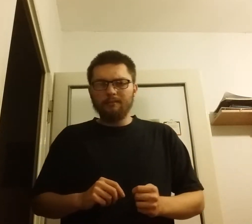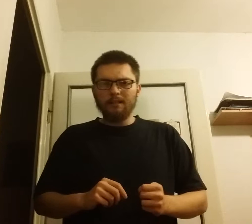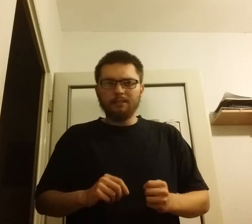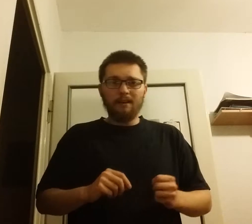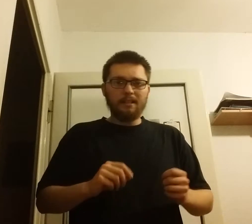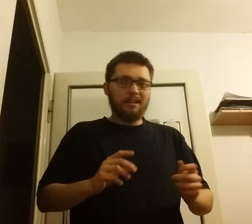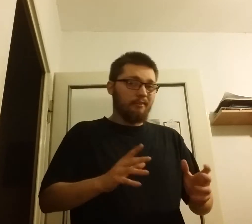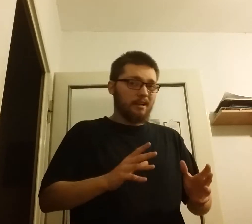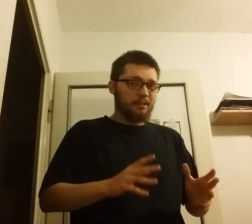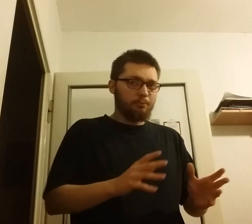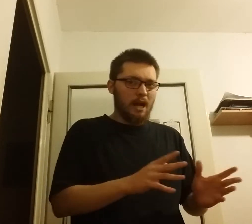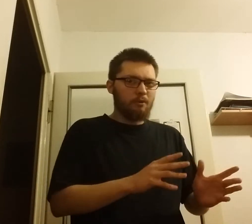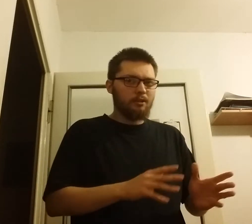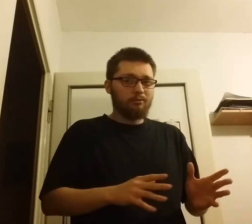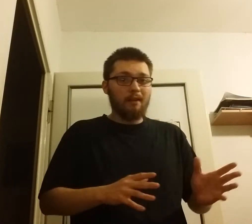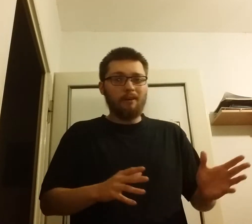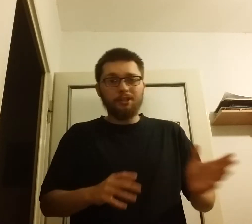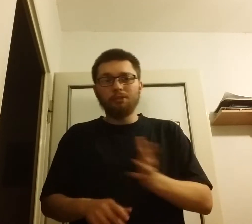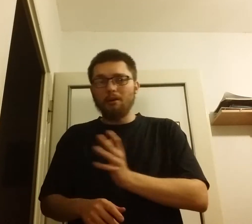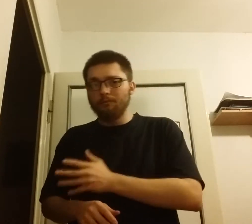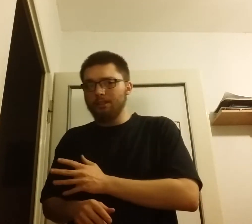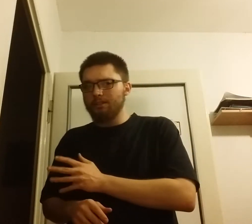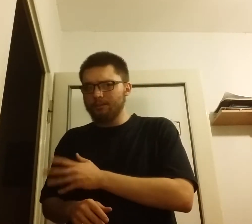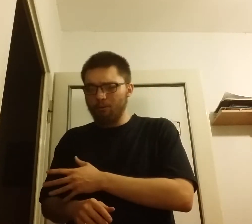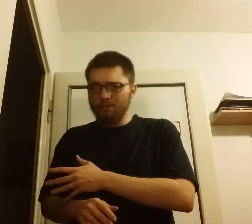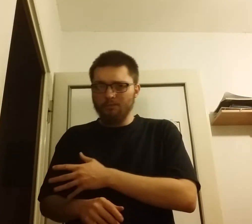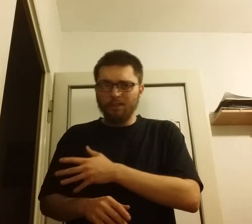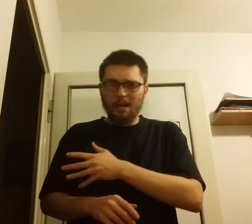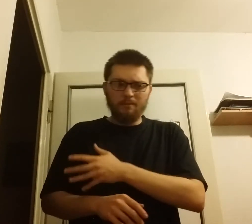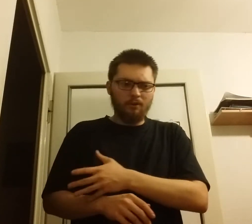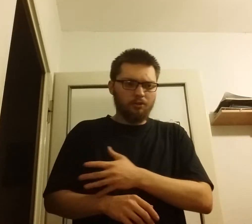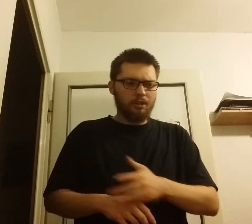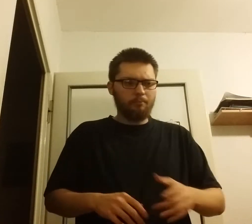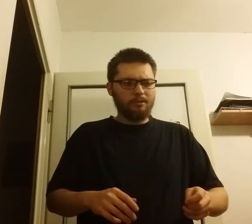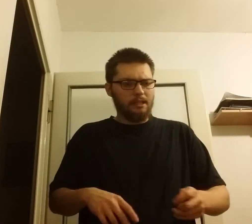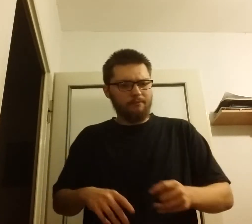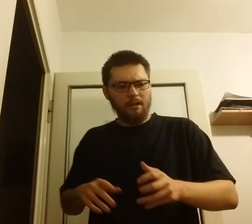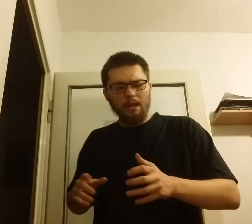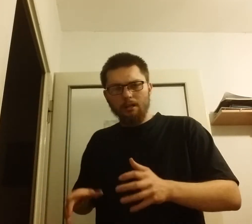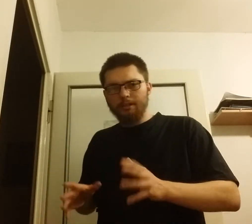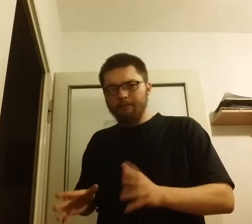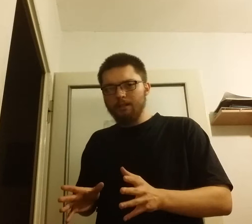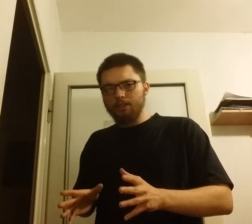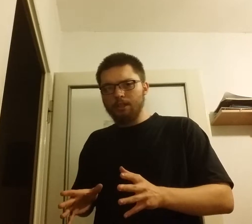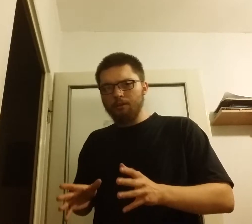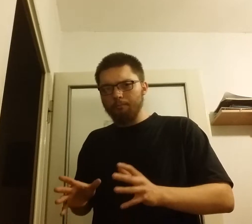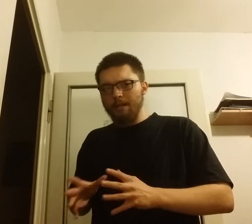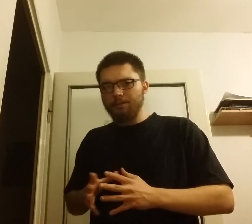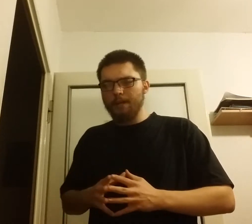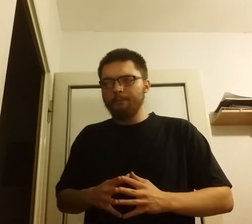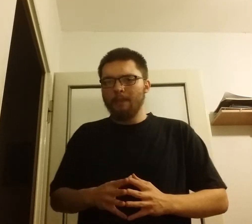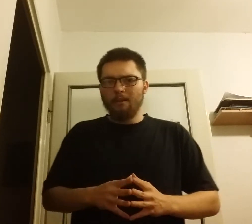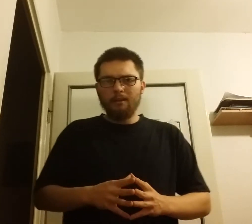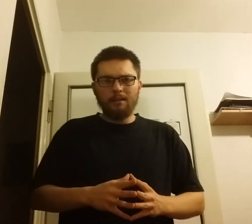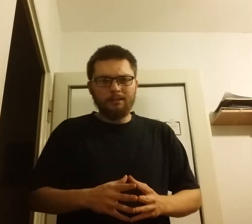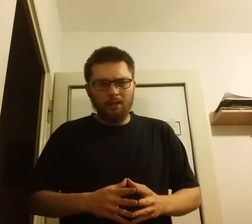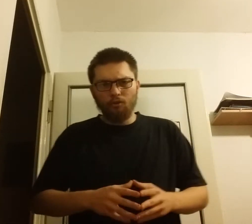zwanej Gwardii Białej, która walczyła również z bolszewikami w Rosji. Postanawia, że w razie czego będzie taką